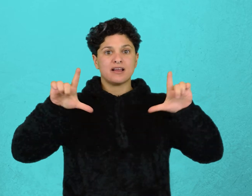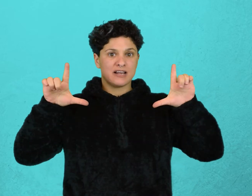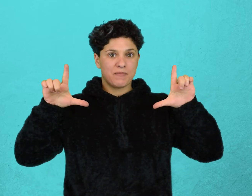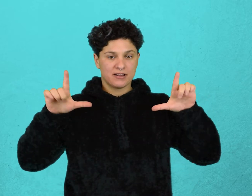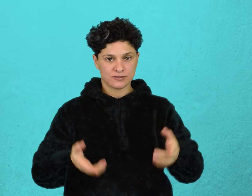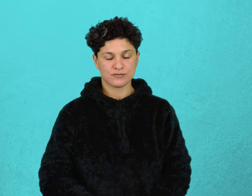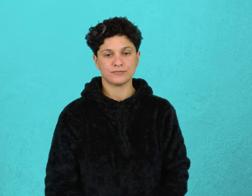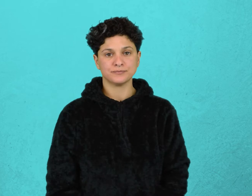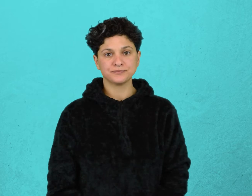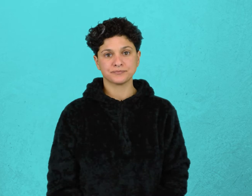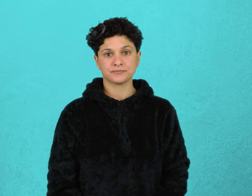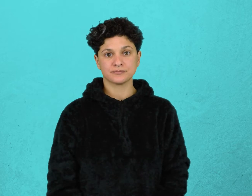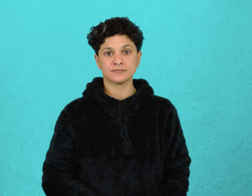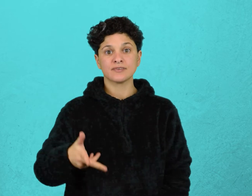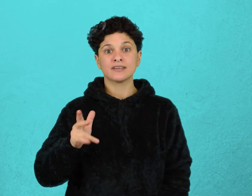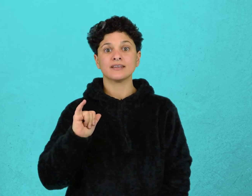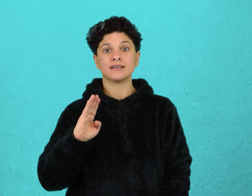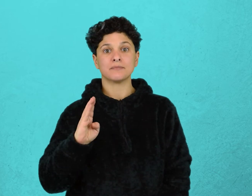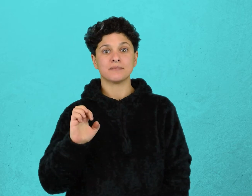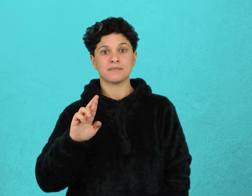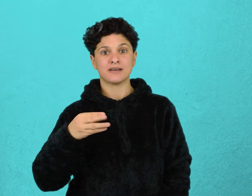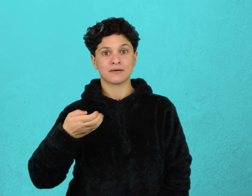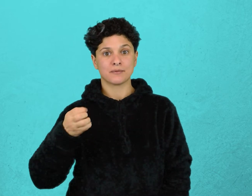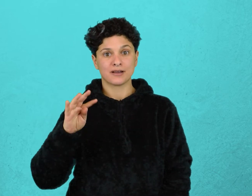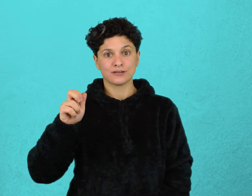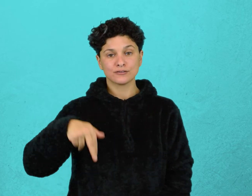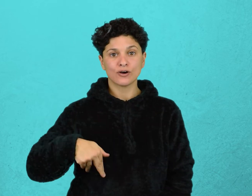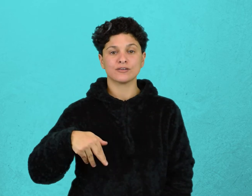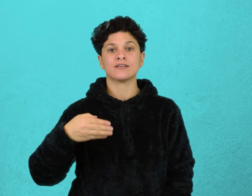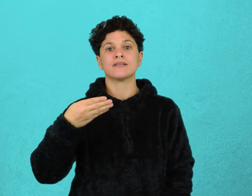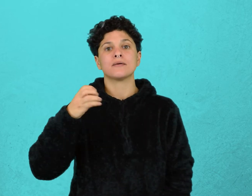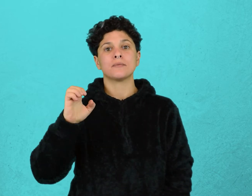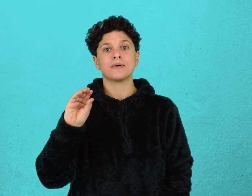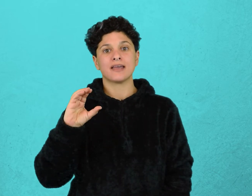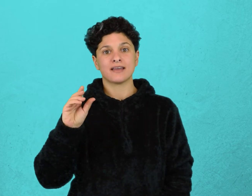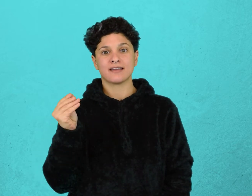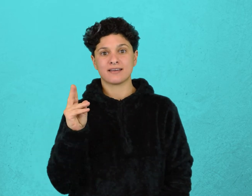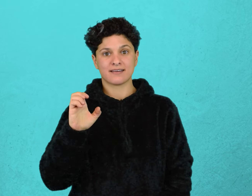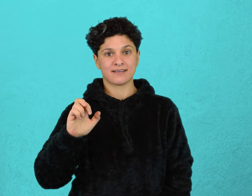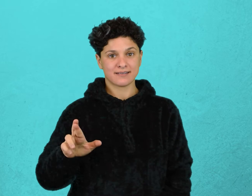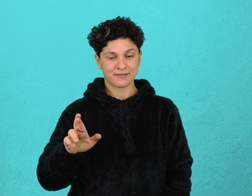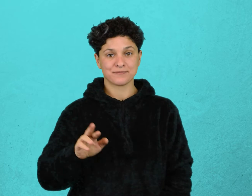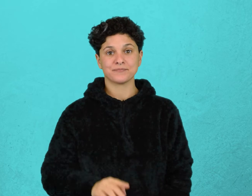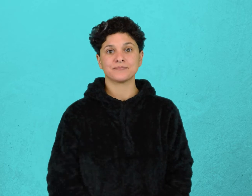hiperbatón gustavo adolfo becker rima 53